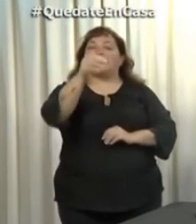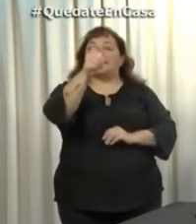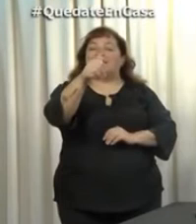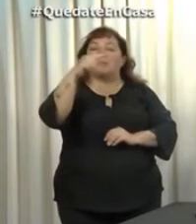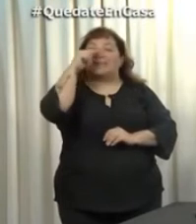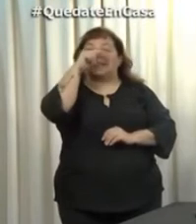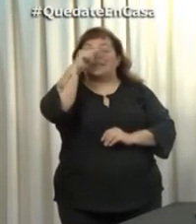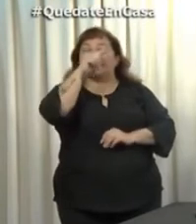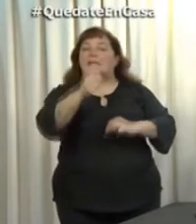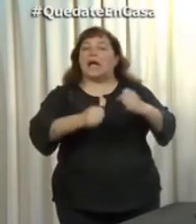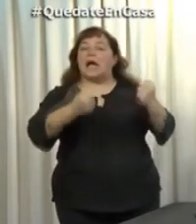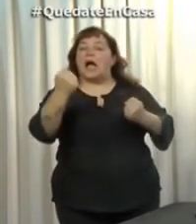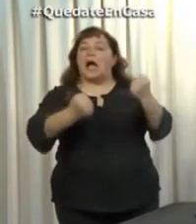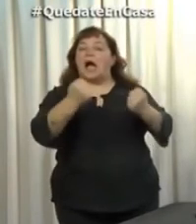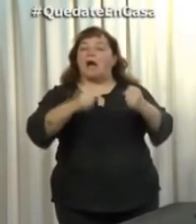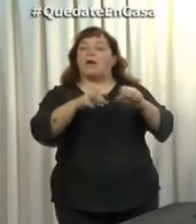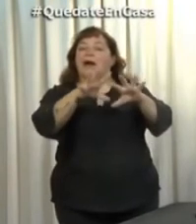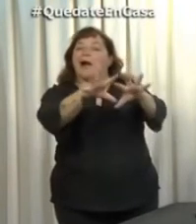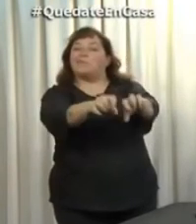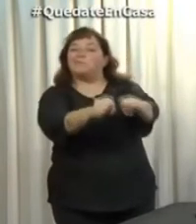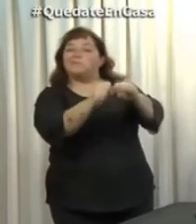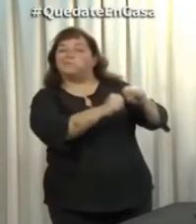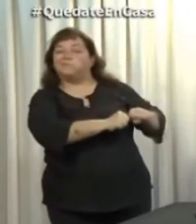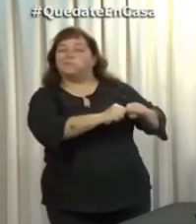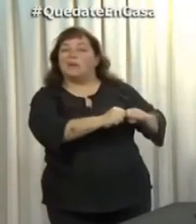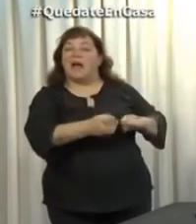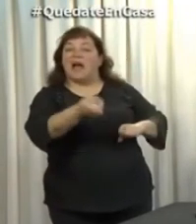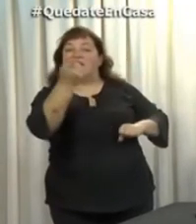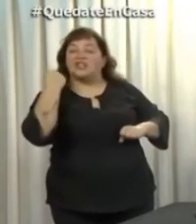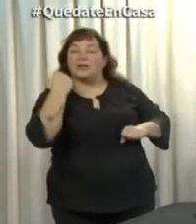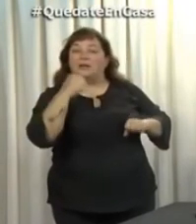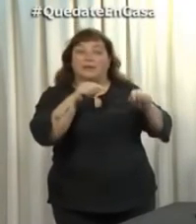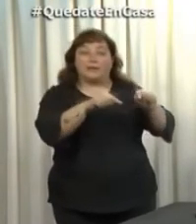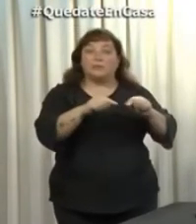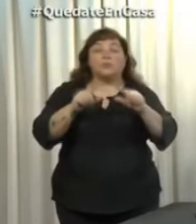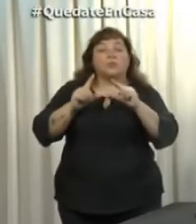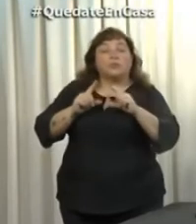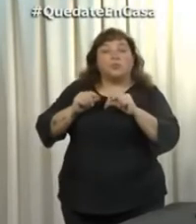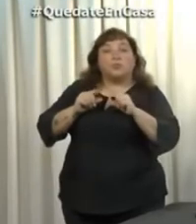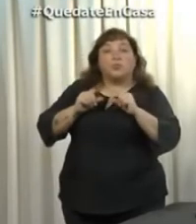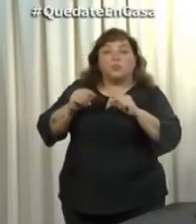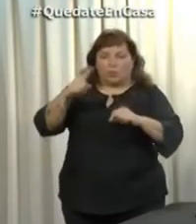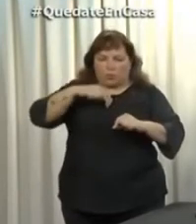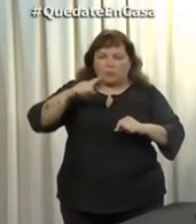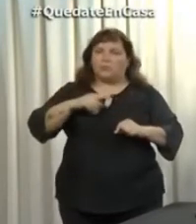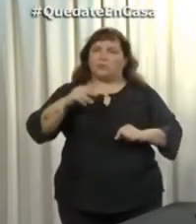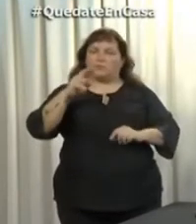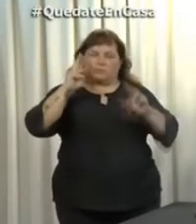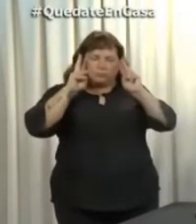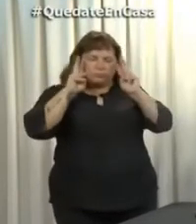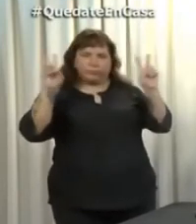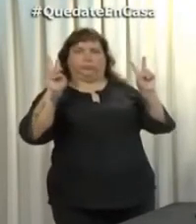677 vehículos retenidos hasta el día de ayer. Son números que nos tienen que alarmar porque